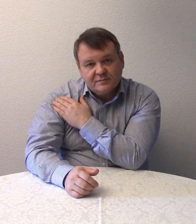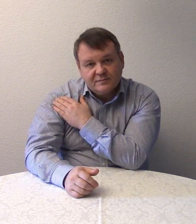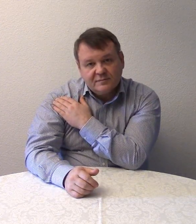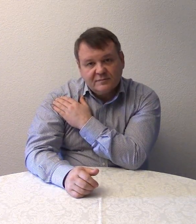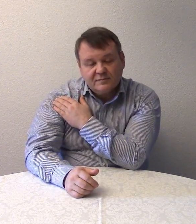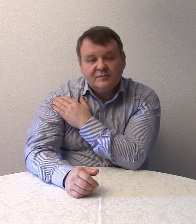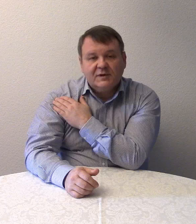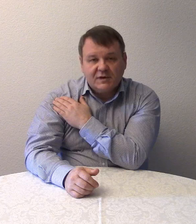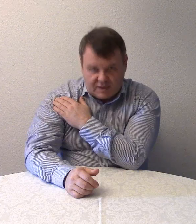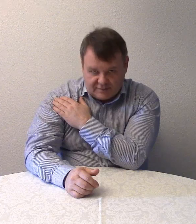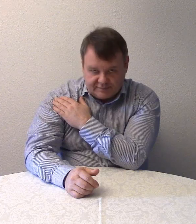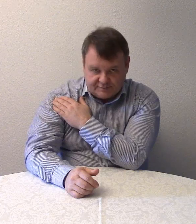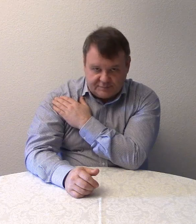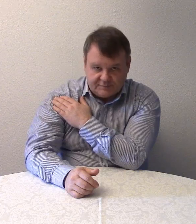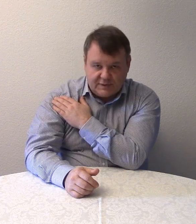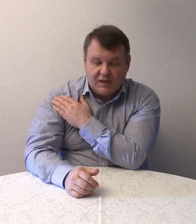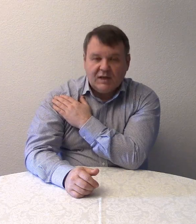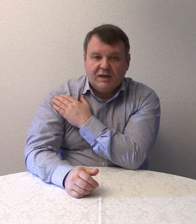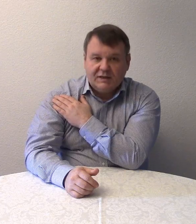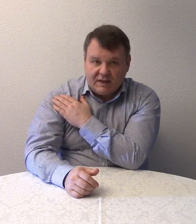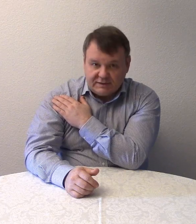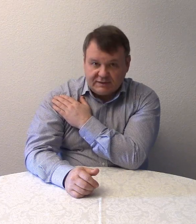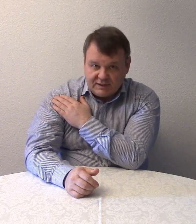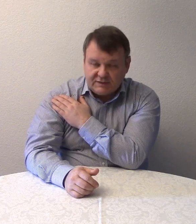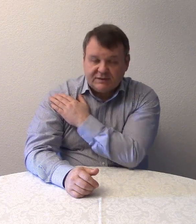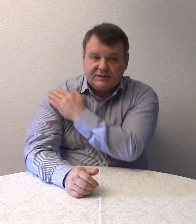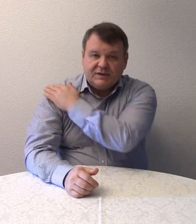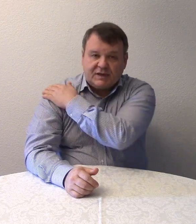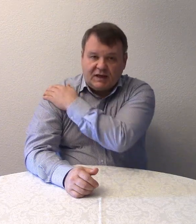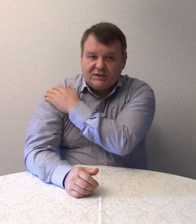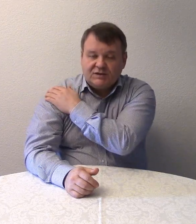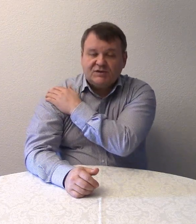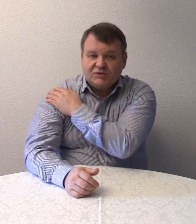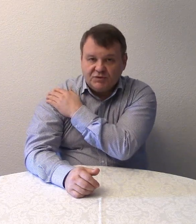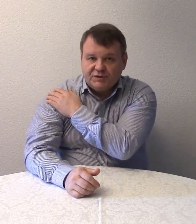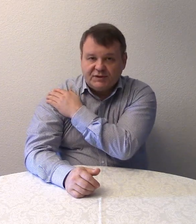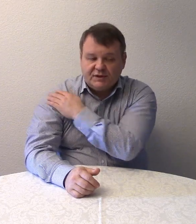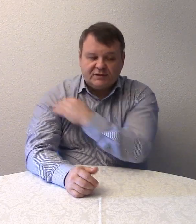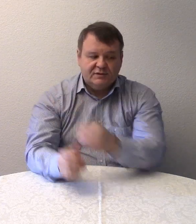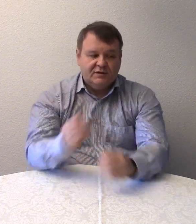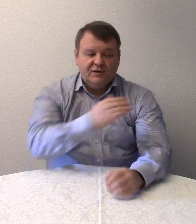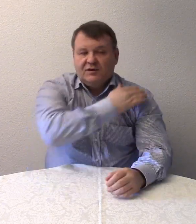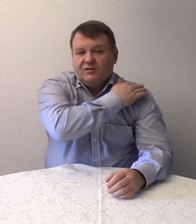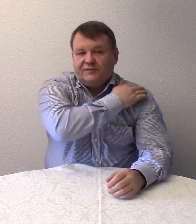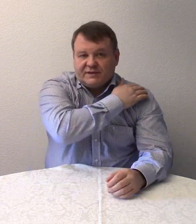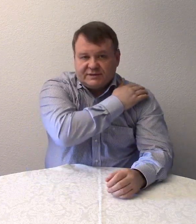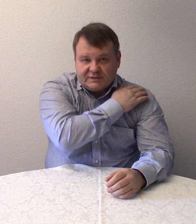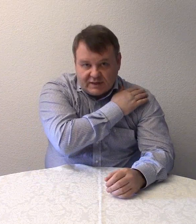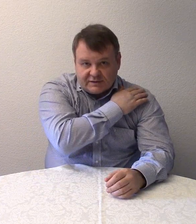Ja. Das ist die rechte Schulter. Und was ist das?